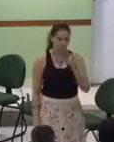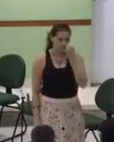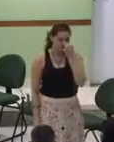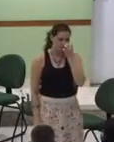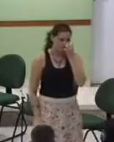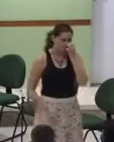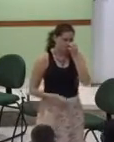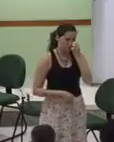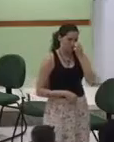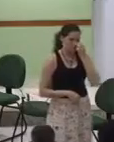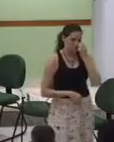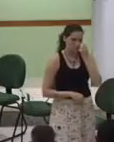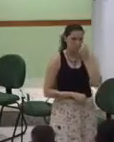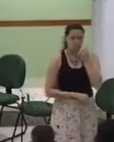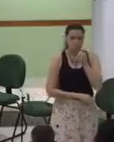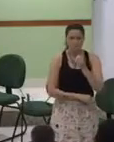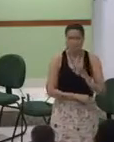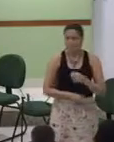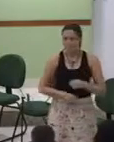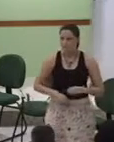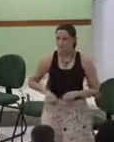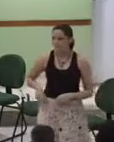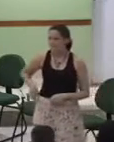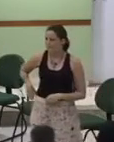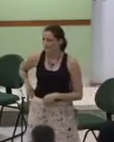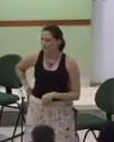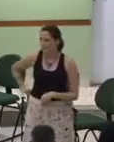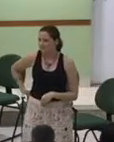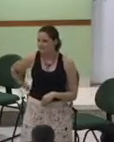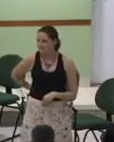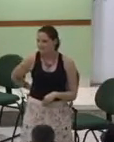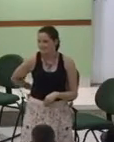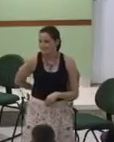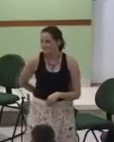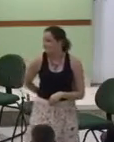Goi, poeta, peça, amém